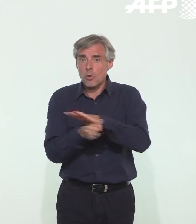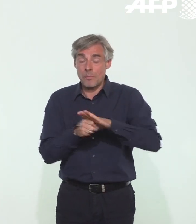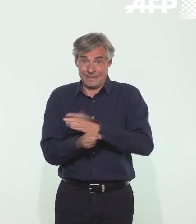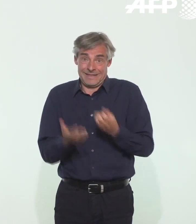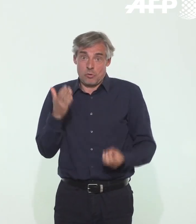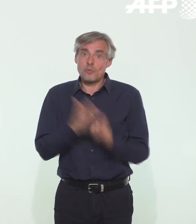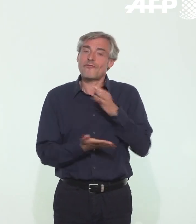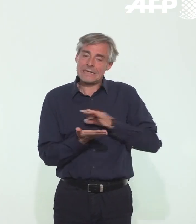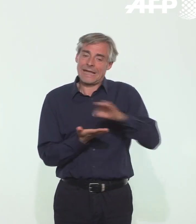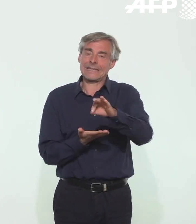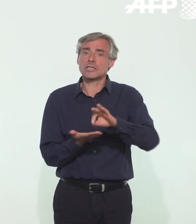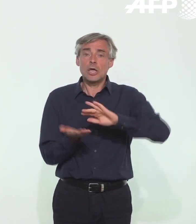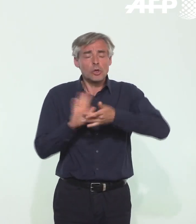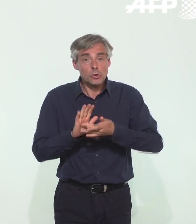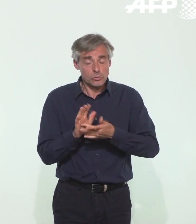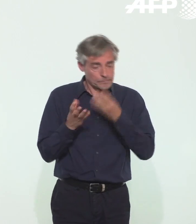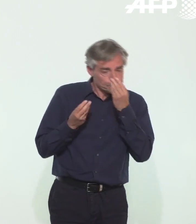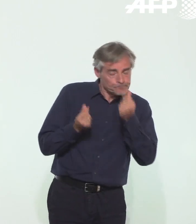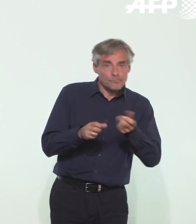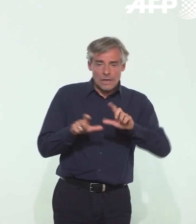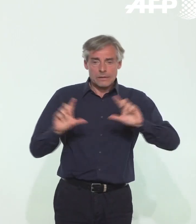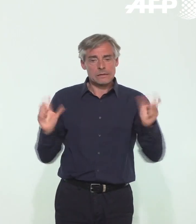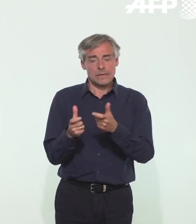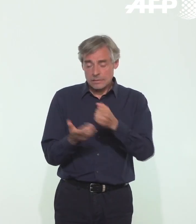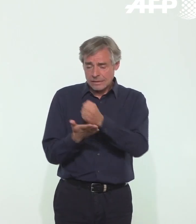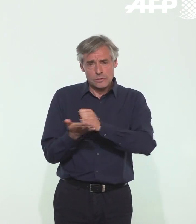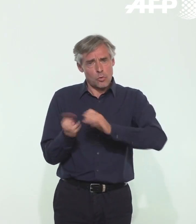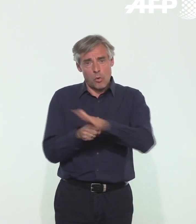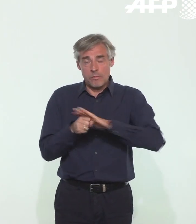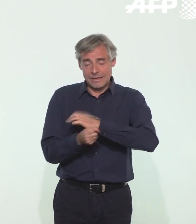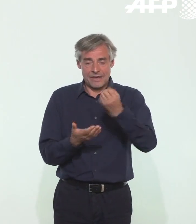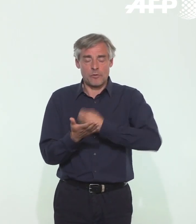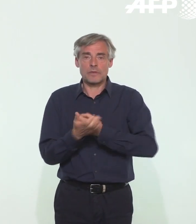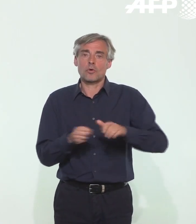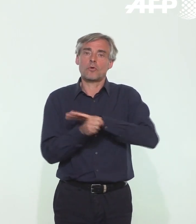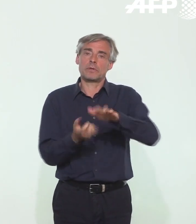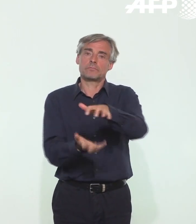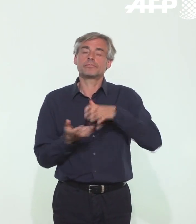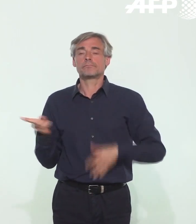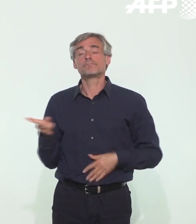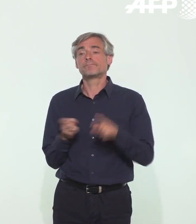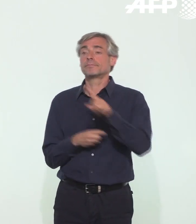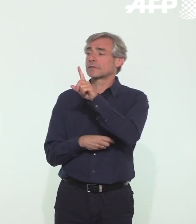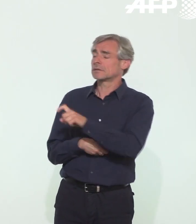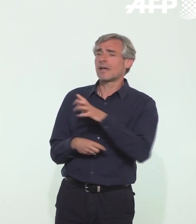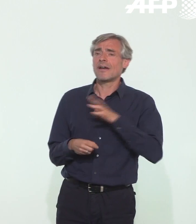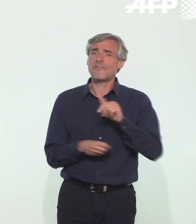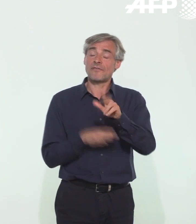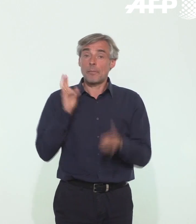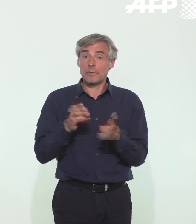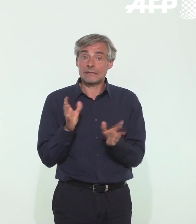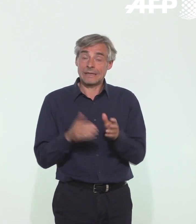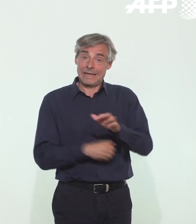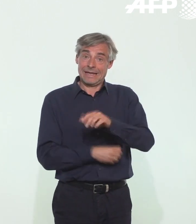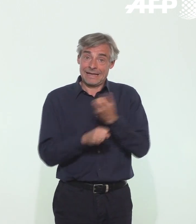qui consiste à tester devant toute suspicion va nous permettre d'avoir l'ensemble de ces informations. Y a-t-il un risque que la France soit reconfinée comme la Chine